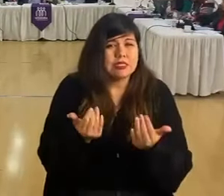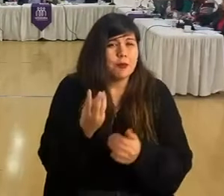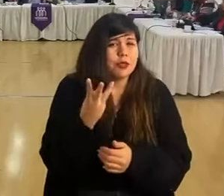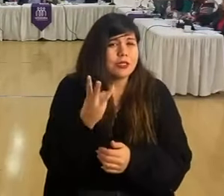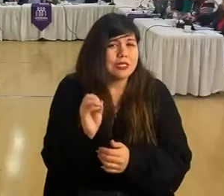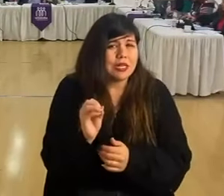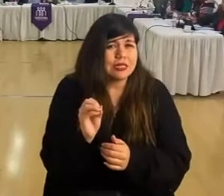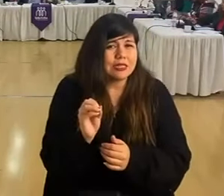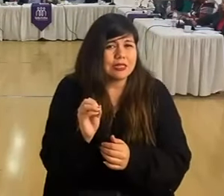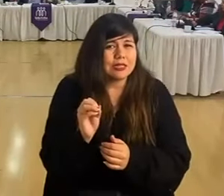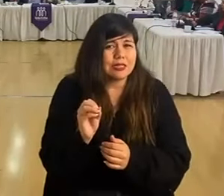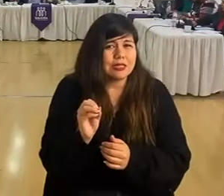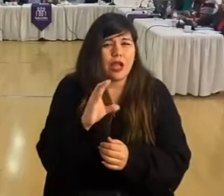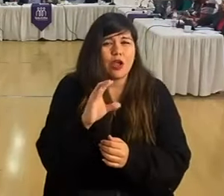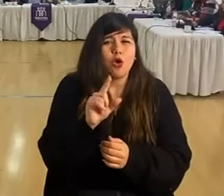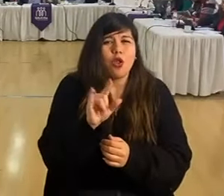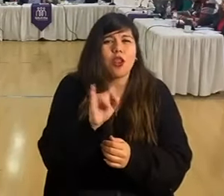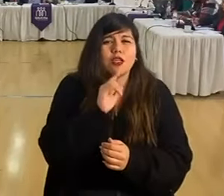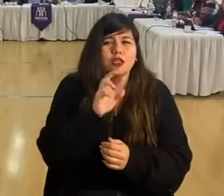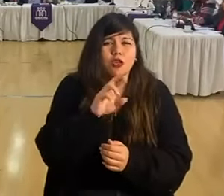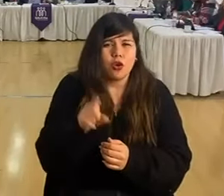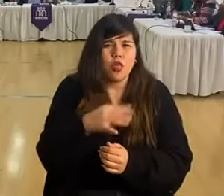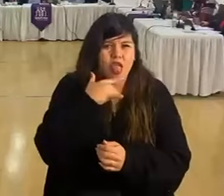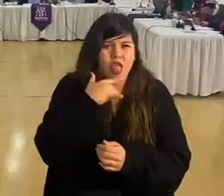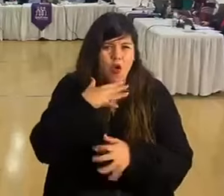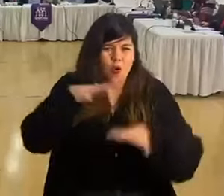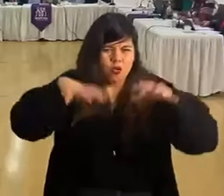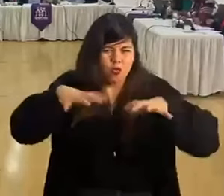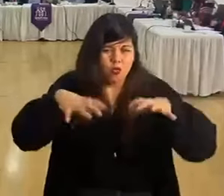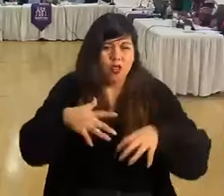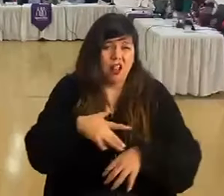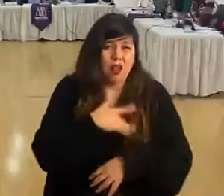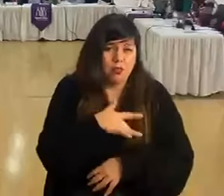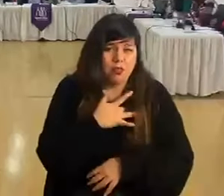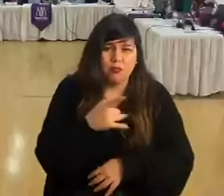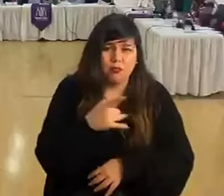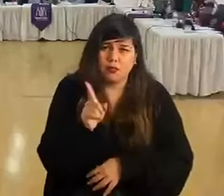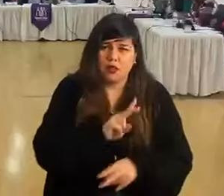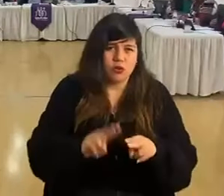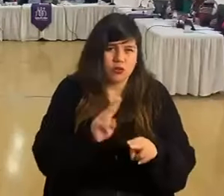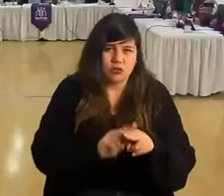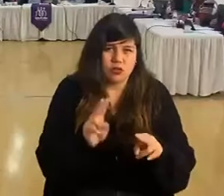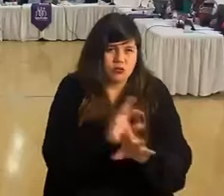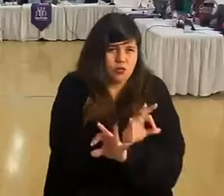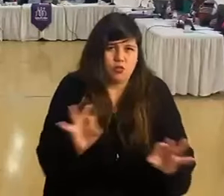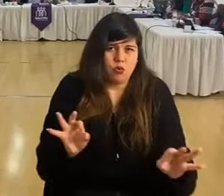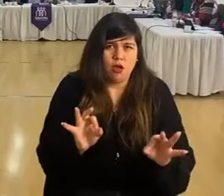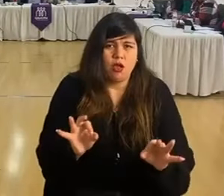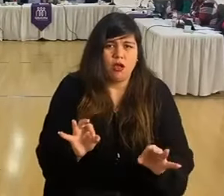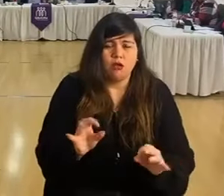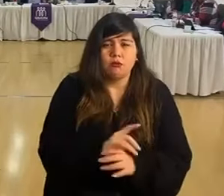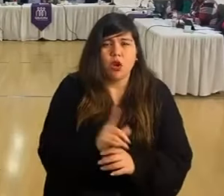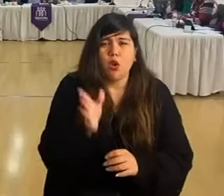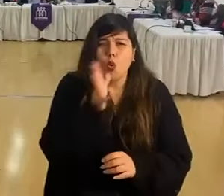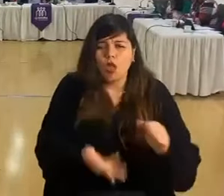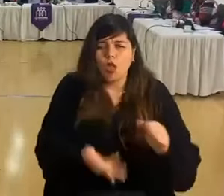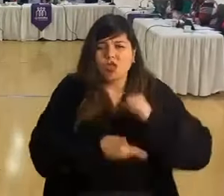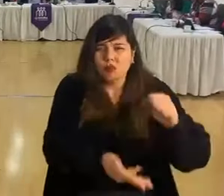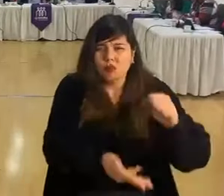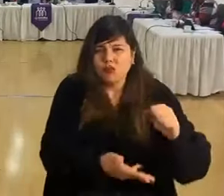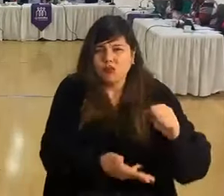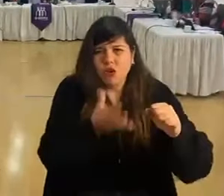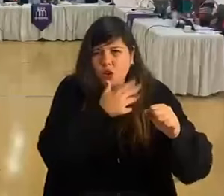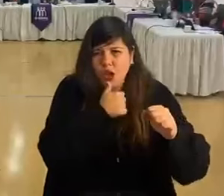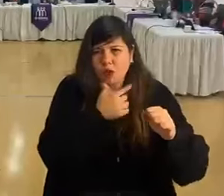30 colectores de aguas lluvias en nuestra comuna. Lamentablemente eso no se hizo nunca, no se hizo una inversión, es una